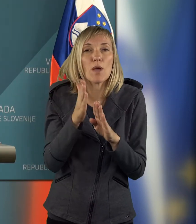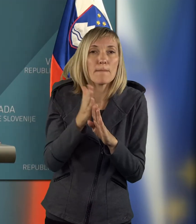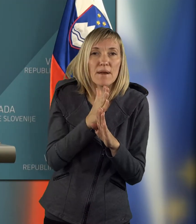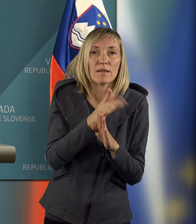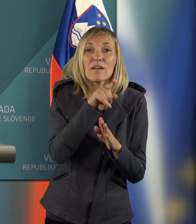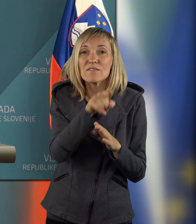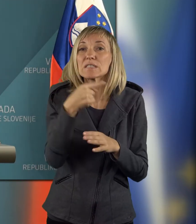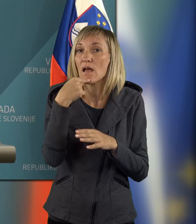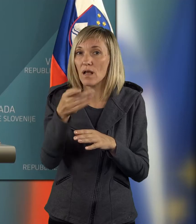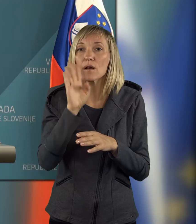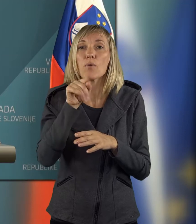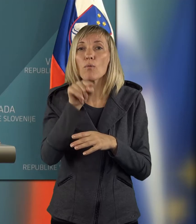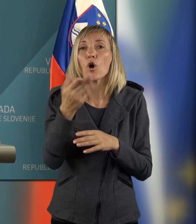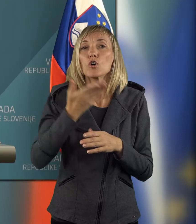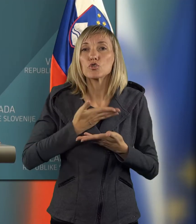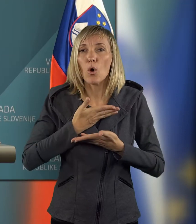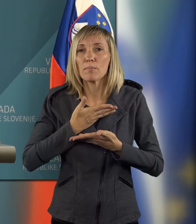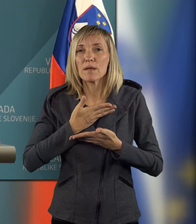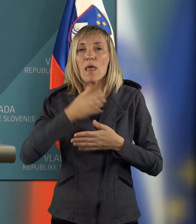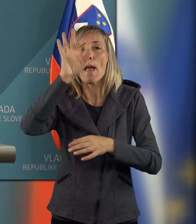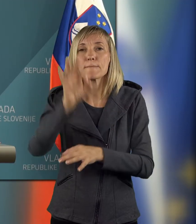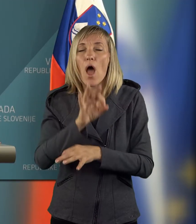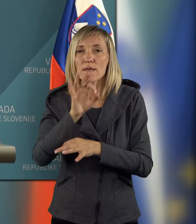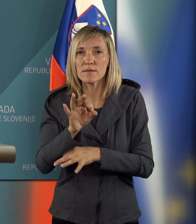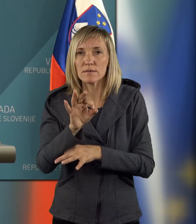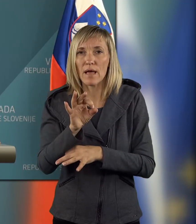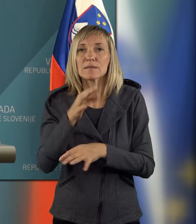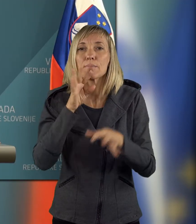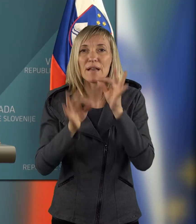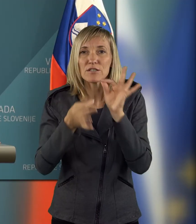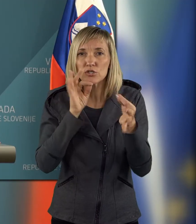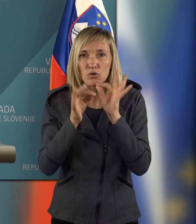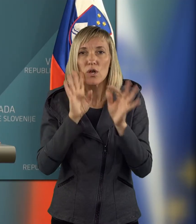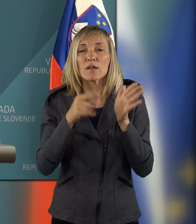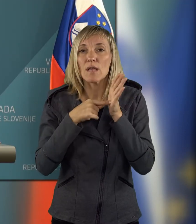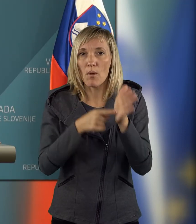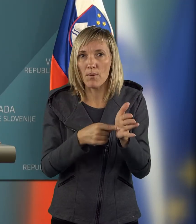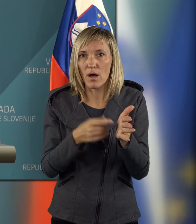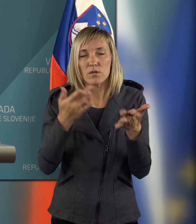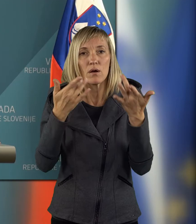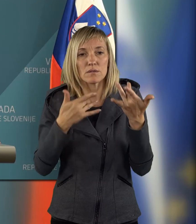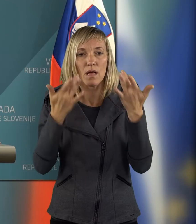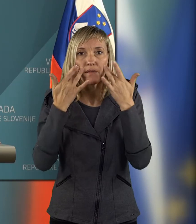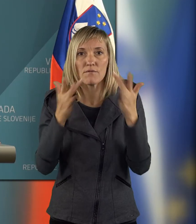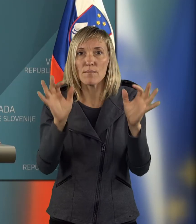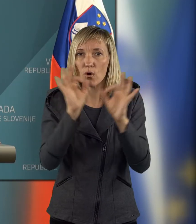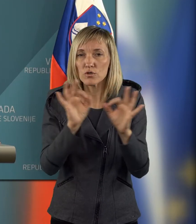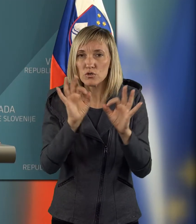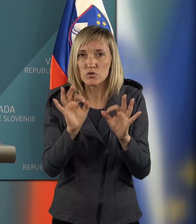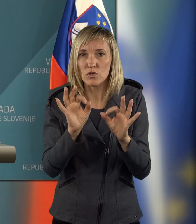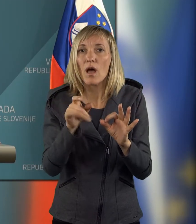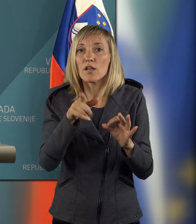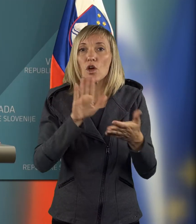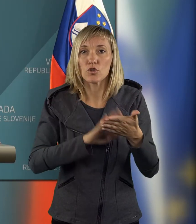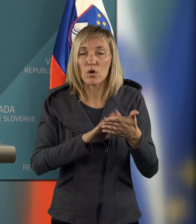malo prej ste napovedali, da bomo takrat dobili pilotni projekt. Kaj je pokazal ta pilotni projekt? Mi vemo samo za vrti, ki